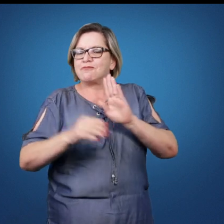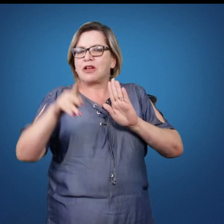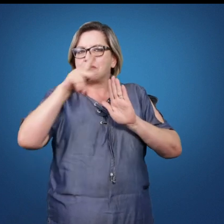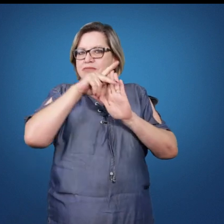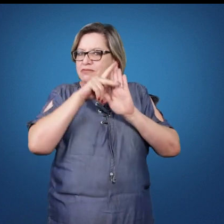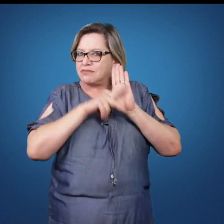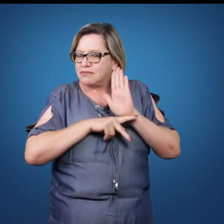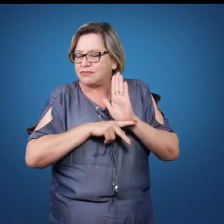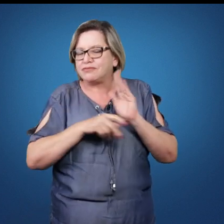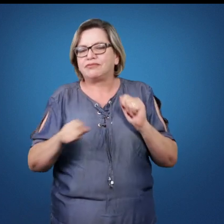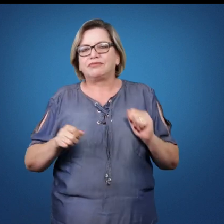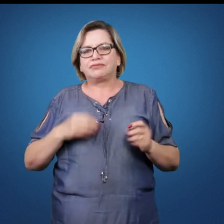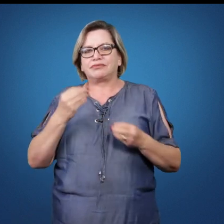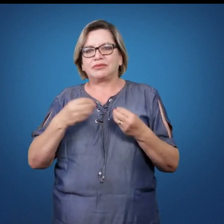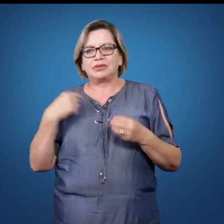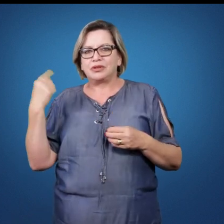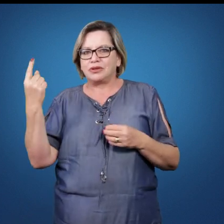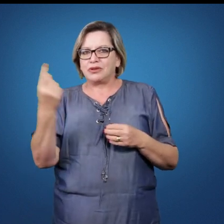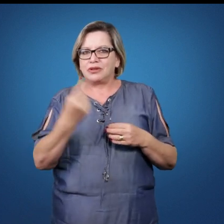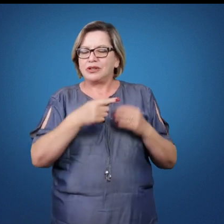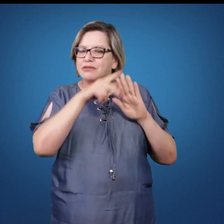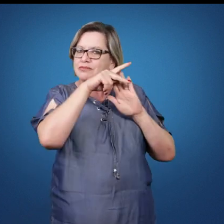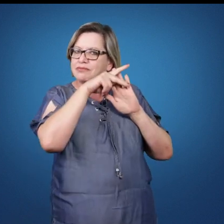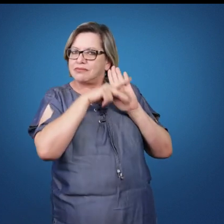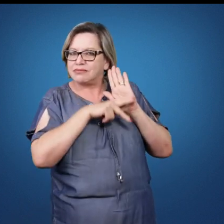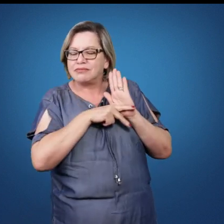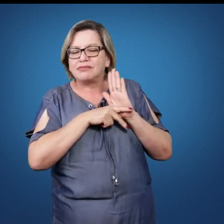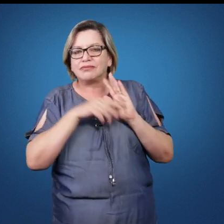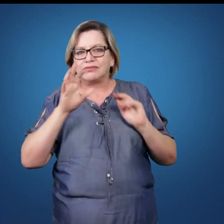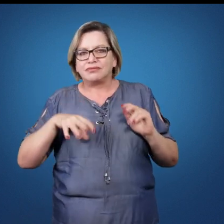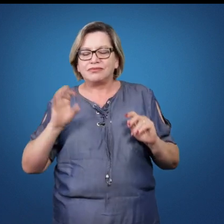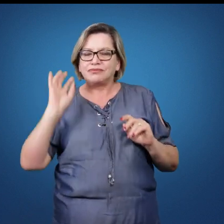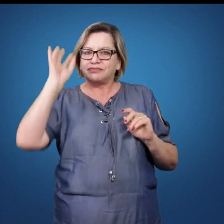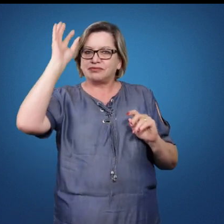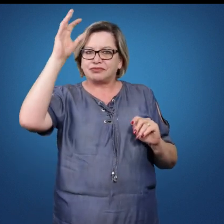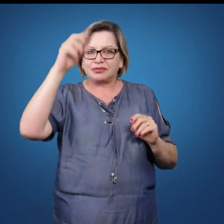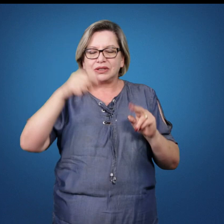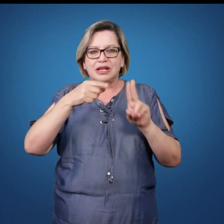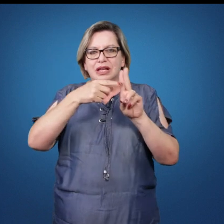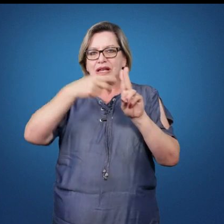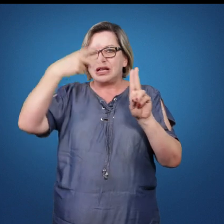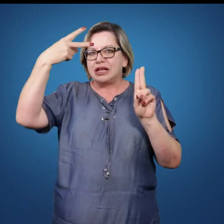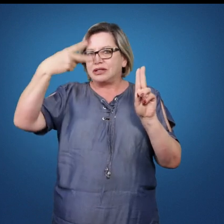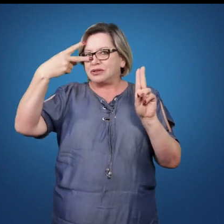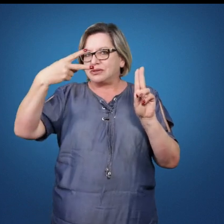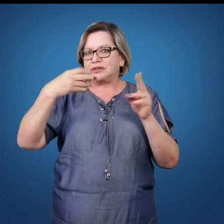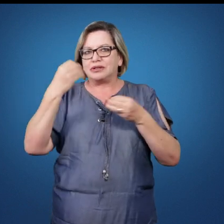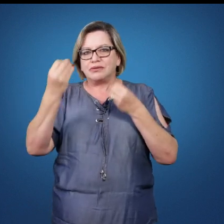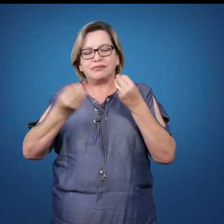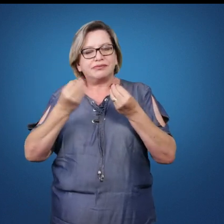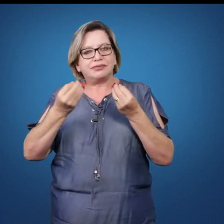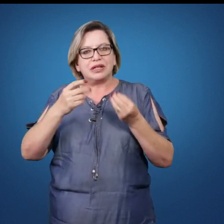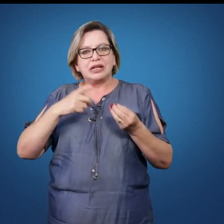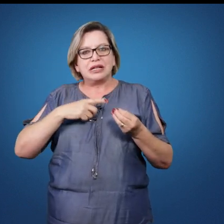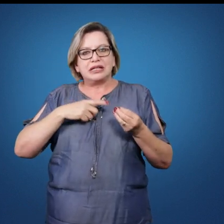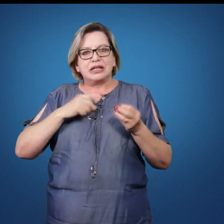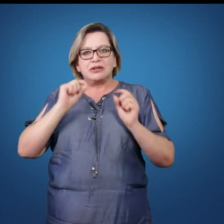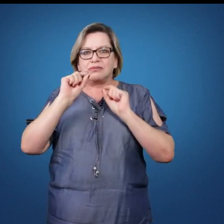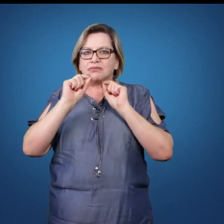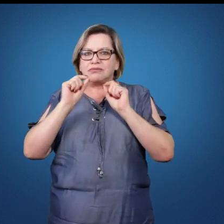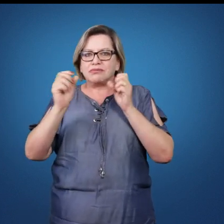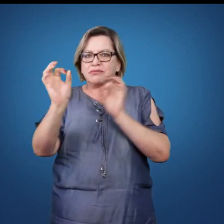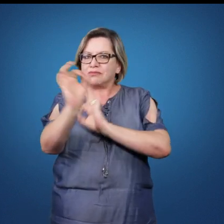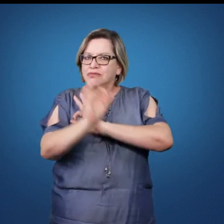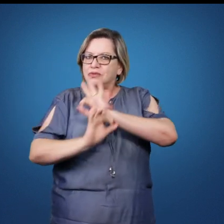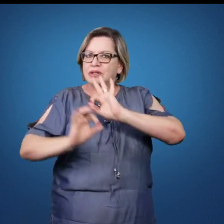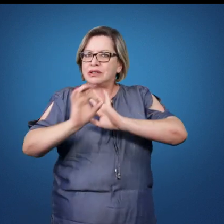Para que a gente planeje então essas aulas do basquetebol, na segunda unidade, eu trago como questão balizadora